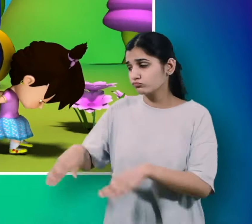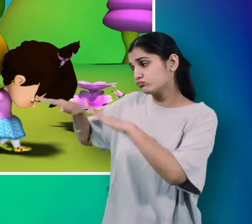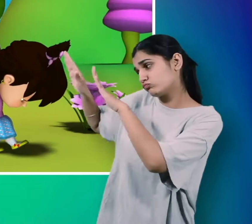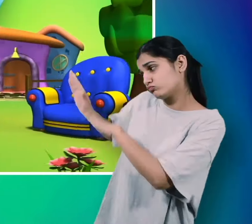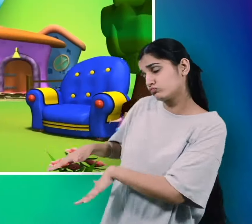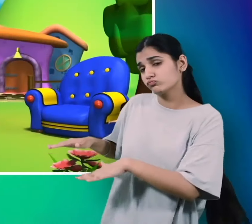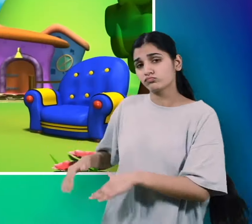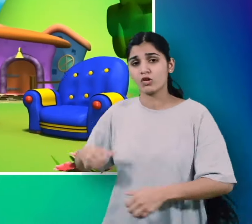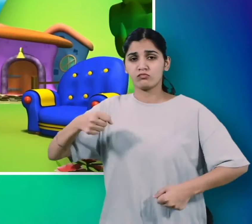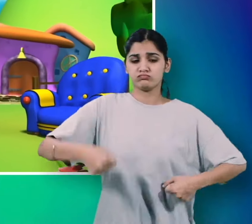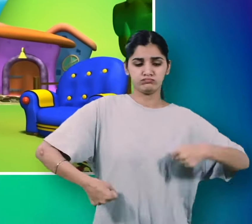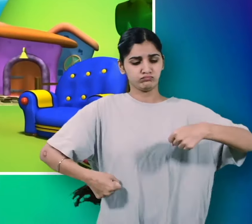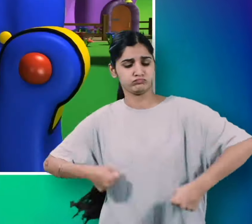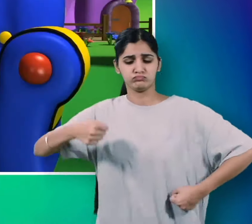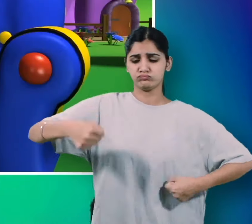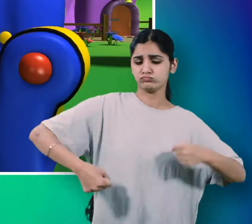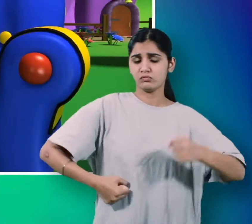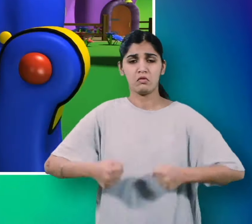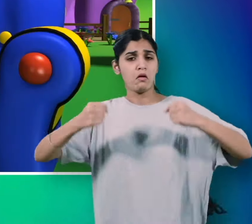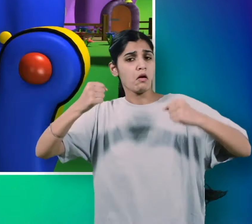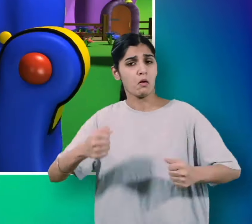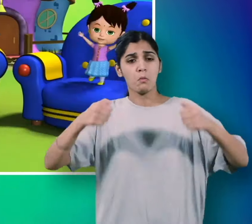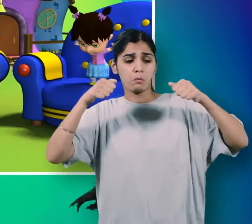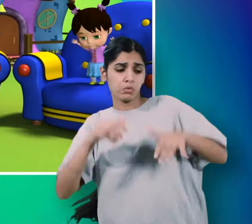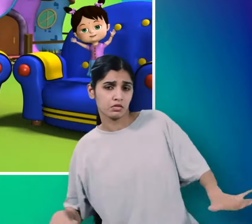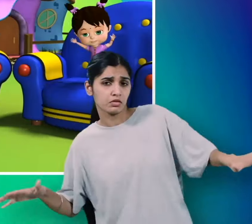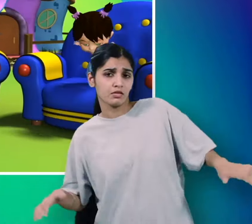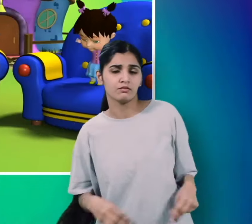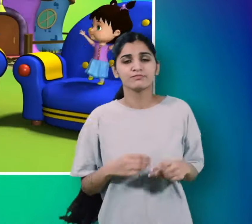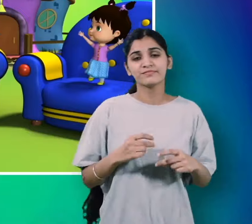बैठो कुरसी पर कुरसी बोली चटर पुटर